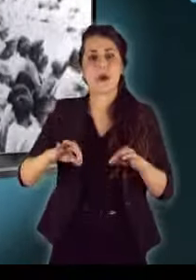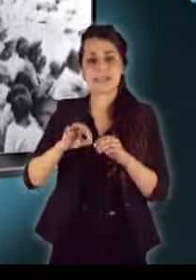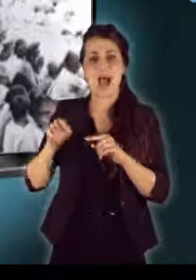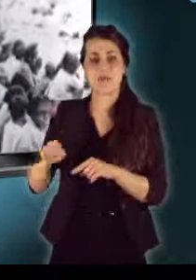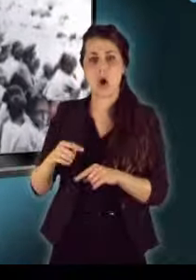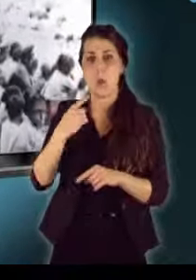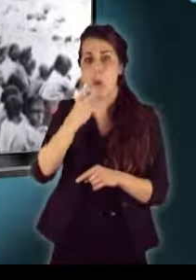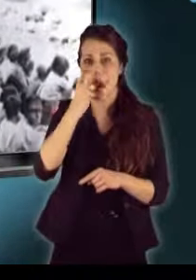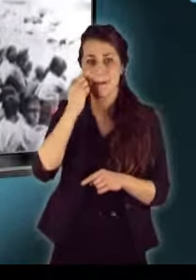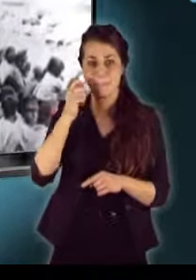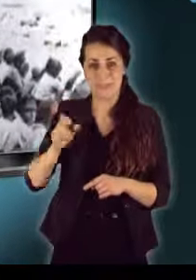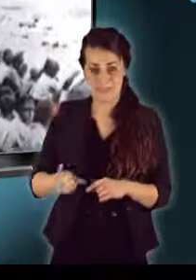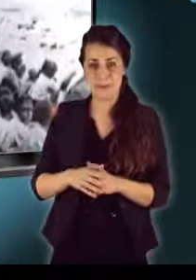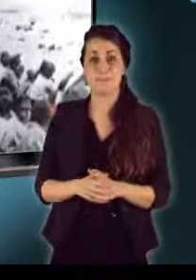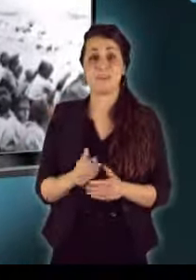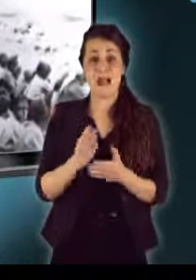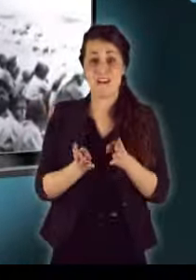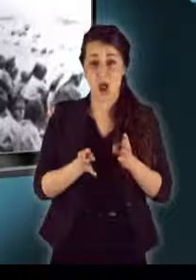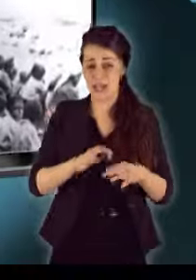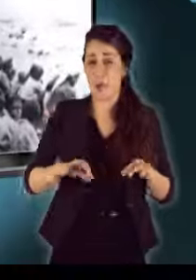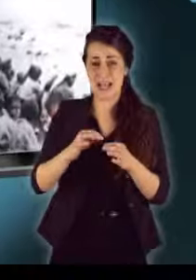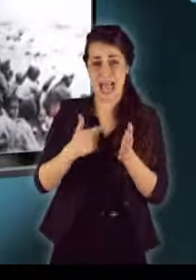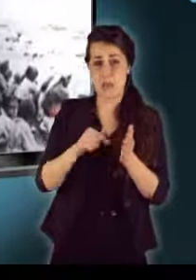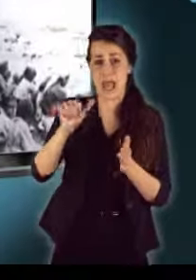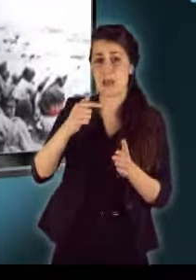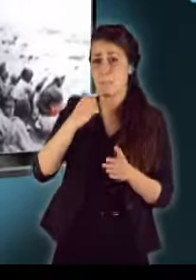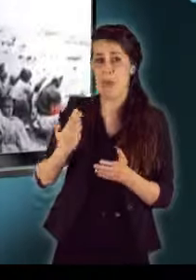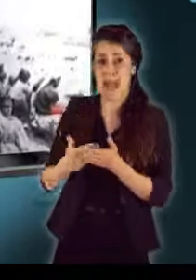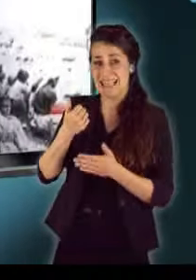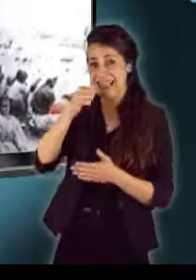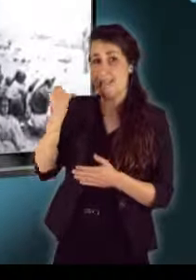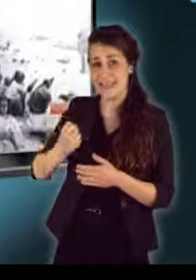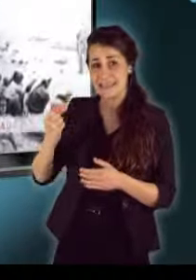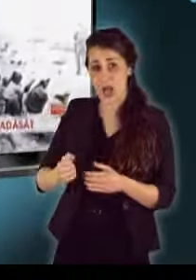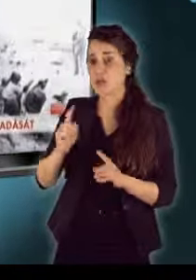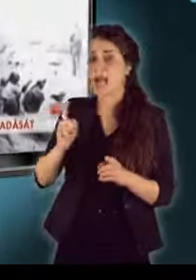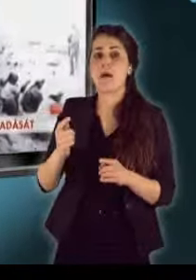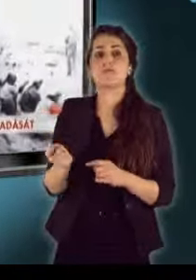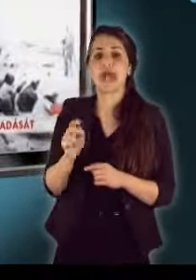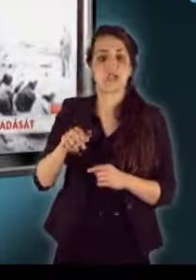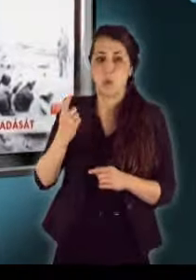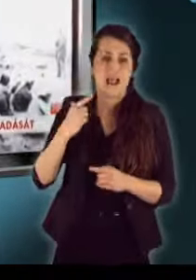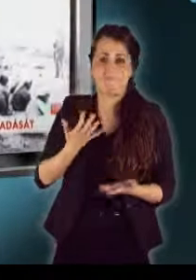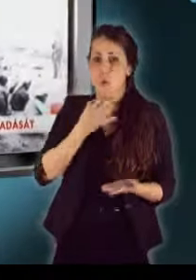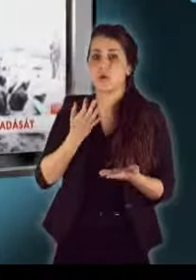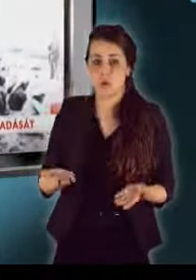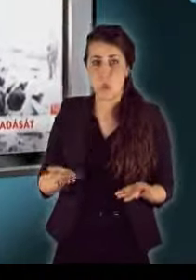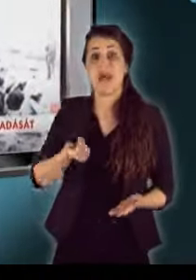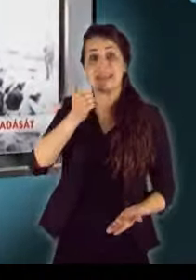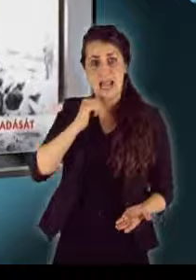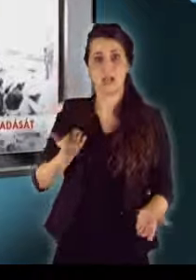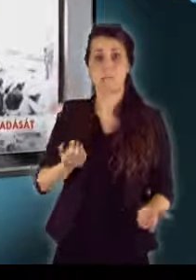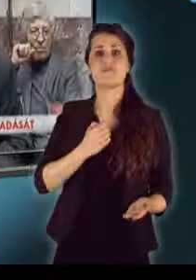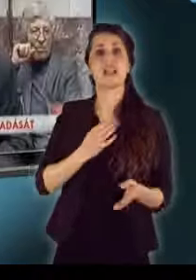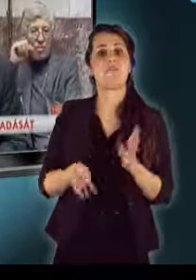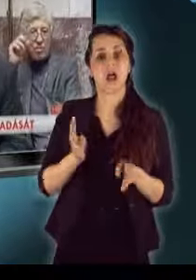A francia kormány már 2001-ben népírtásnak minősítette, de akkor még szankciókról nem volt szó. Tegnap azonban